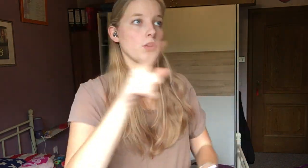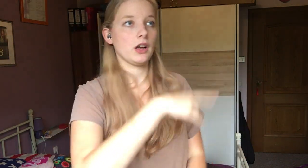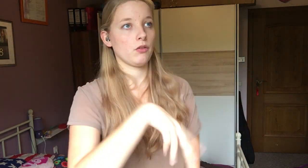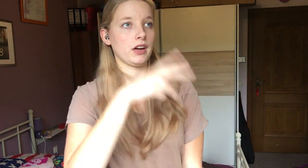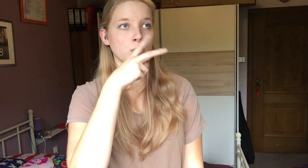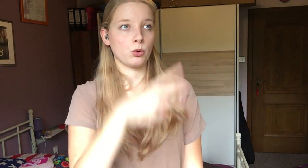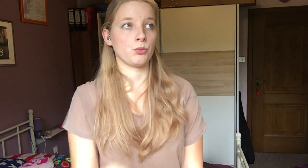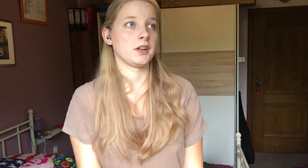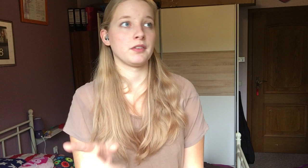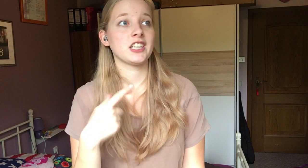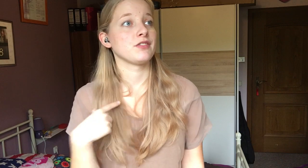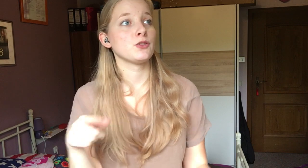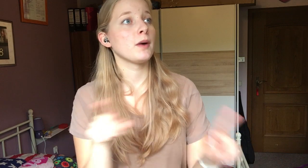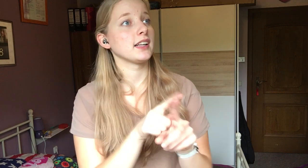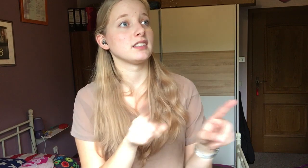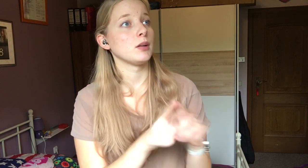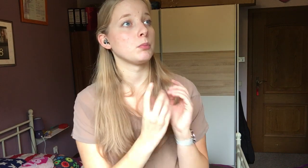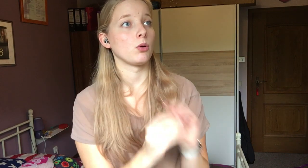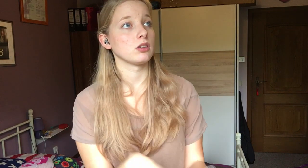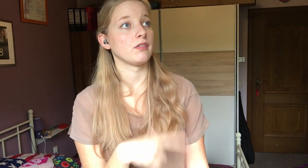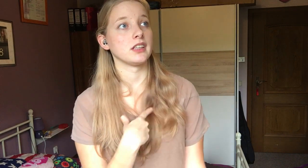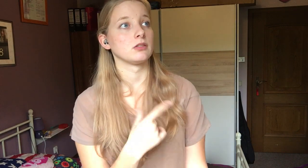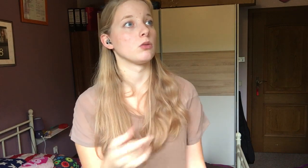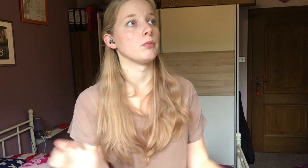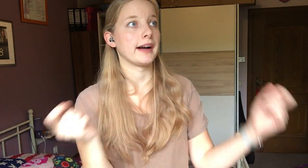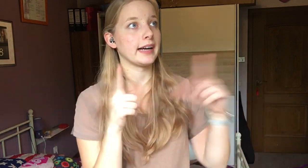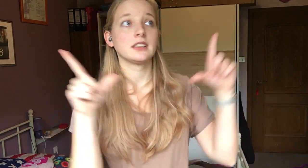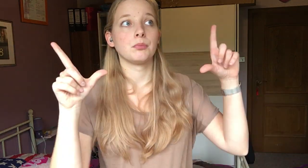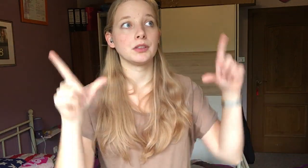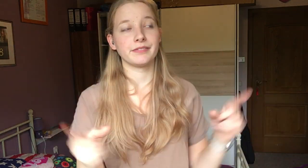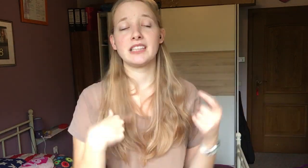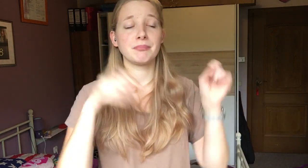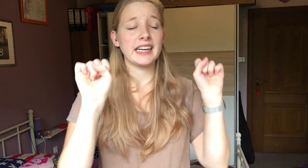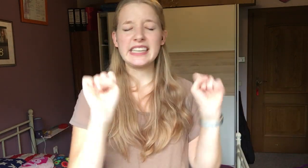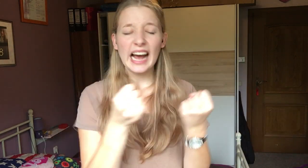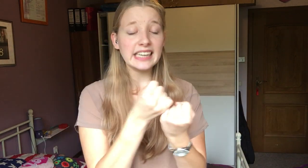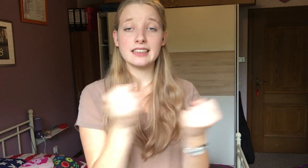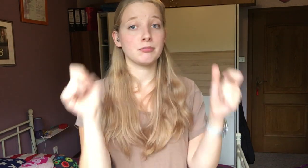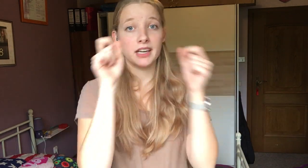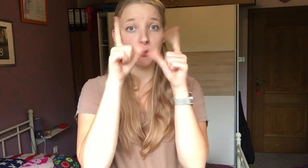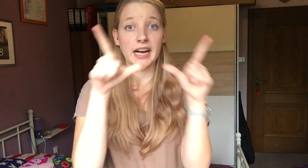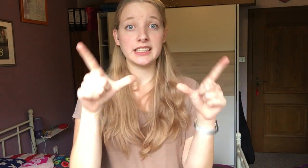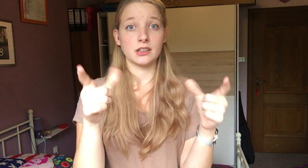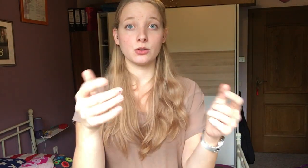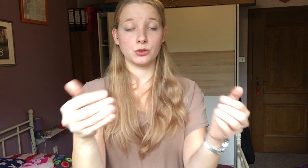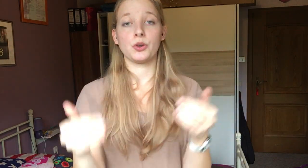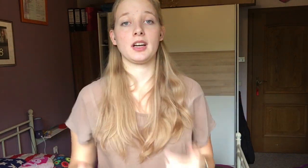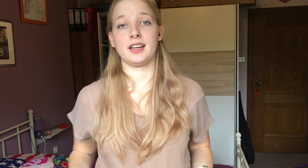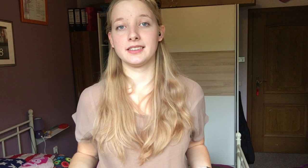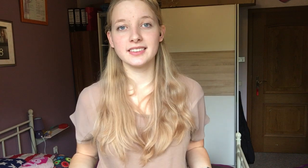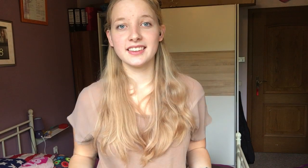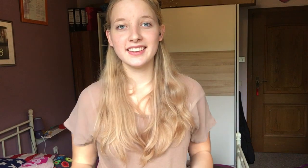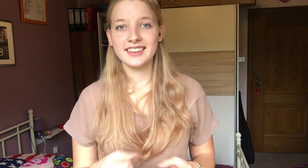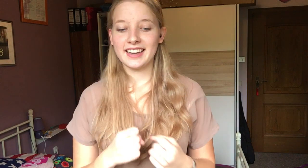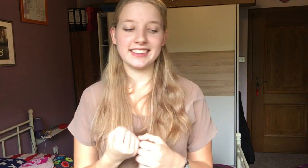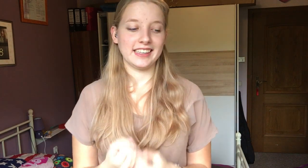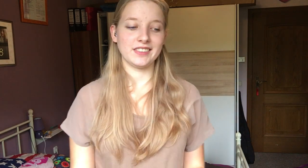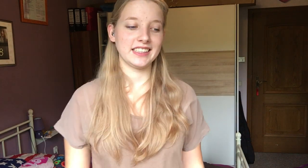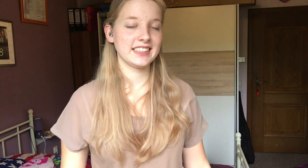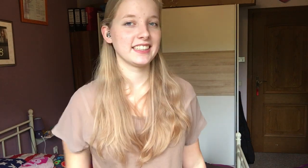wo ihr irgendwo halt gucken würdet. Wahrscheinlich werde ich überall dasselbe posten, weil ich so begeistert bin, weil ich kann nicht meine Begeisterung zurückhalten, kann ich einfach nicht.